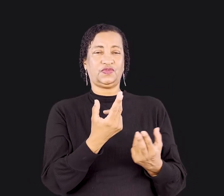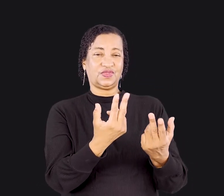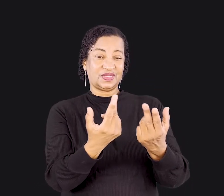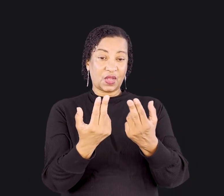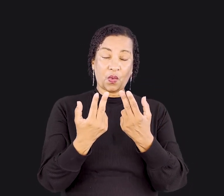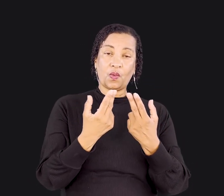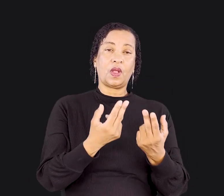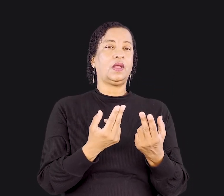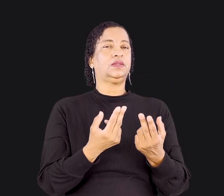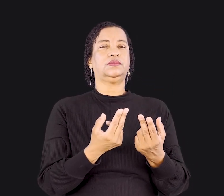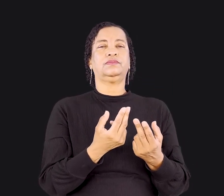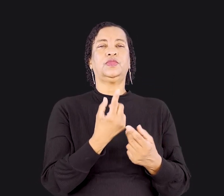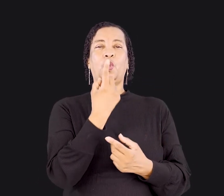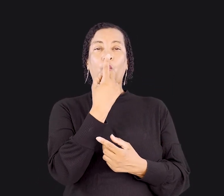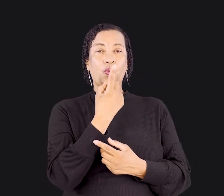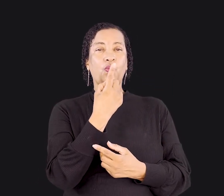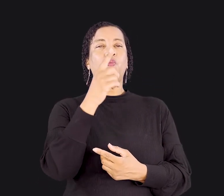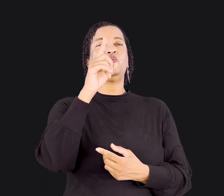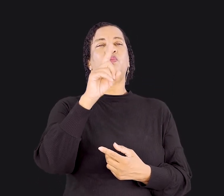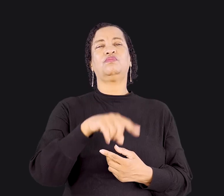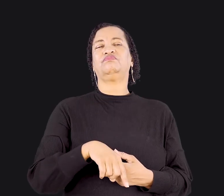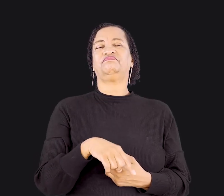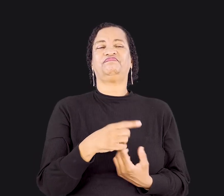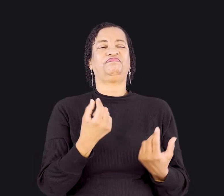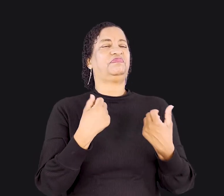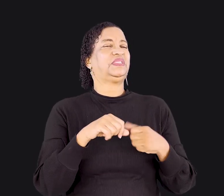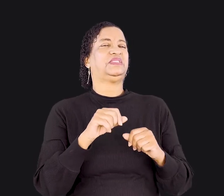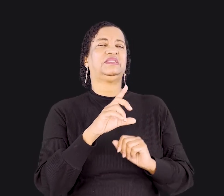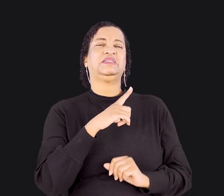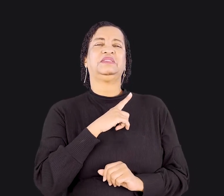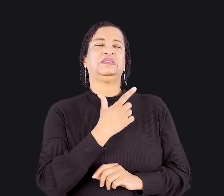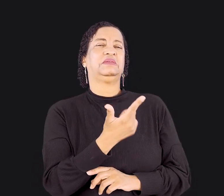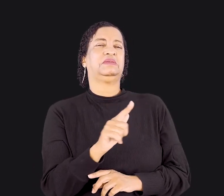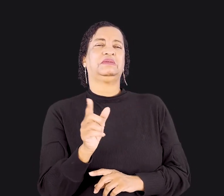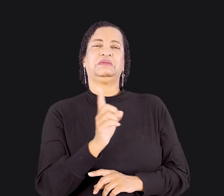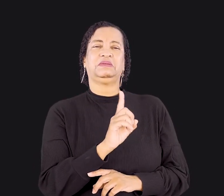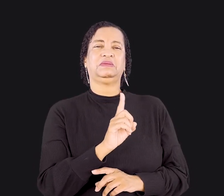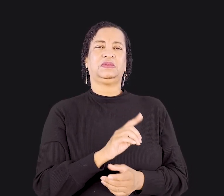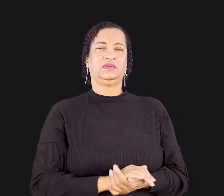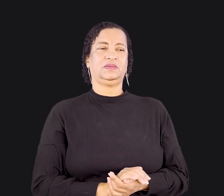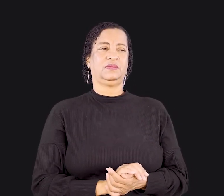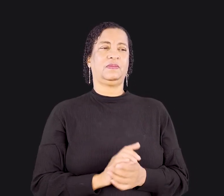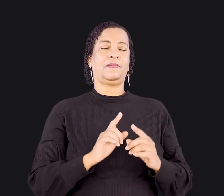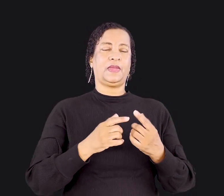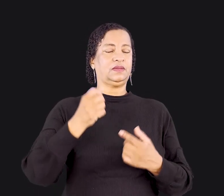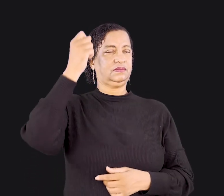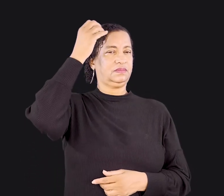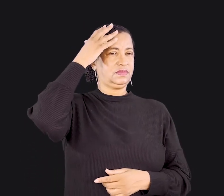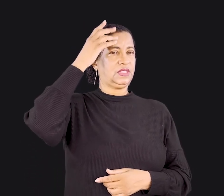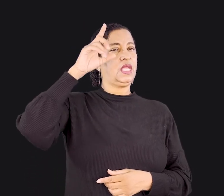exatamente iguais, um deles seria desnecessário. Pela graça de Deus, os dois são